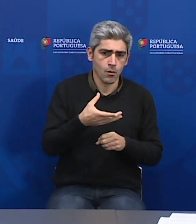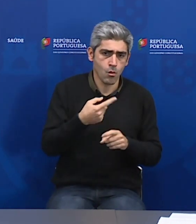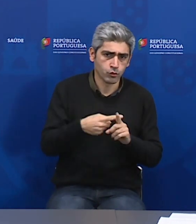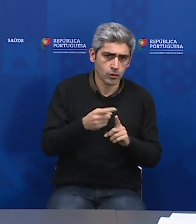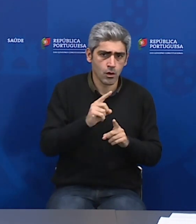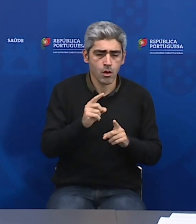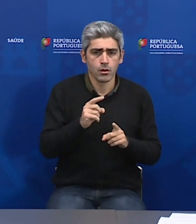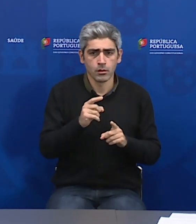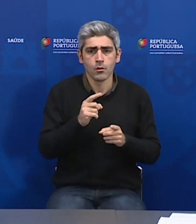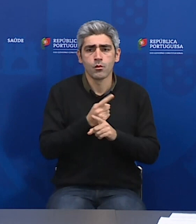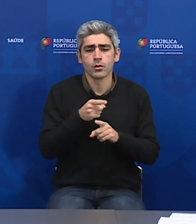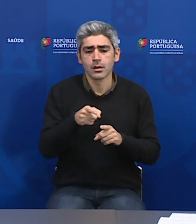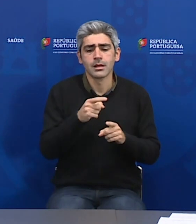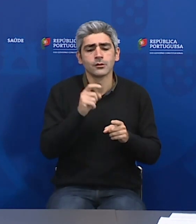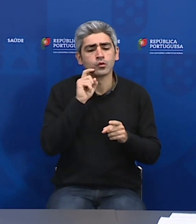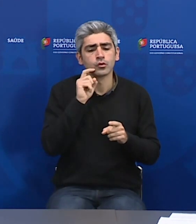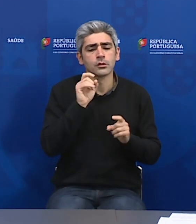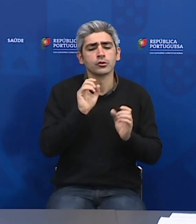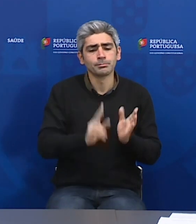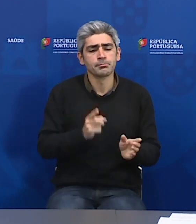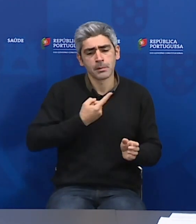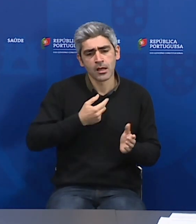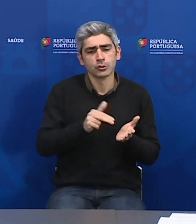que nós só iremos ter ao fim de 14 dias.